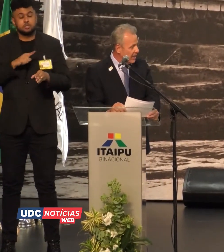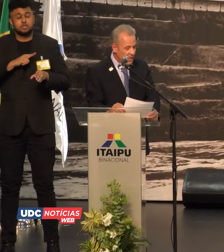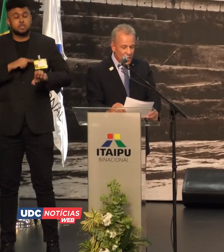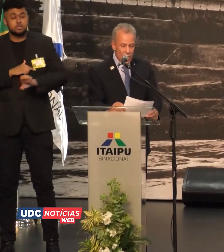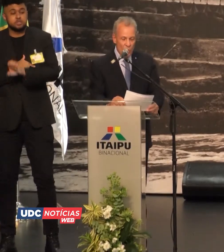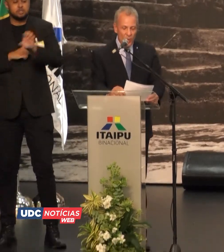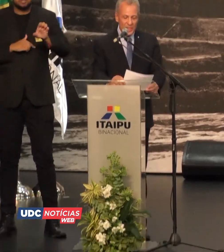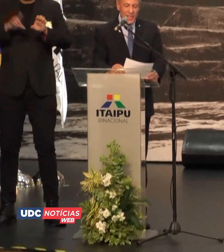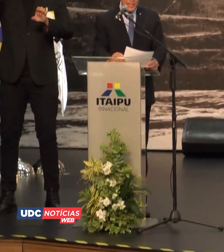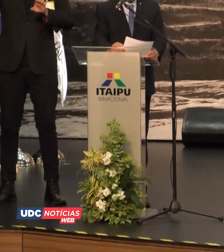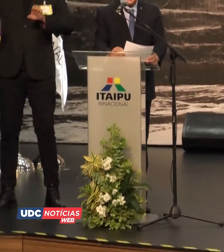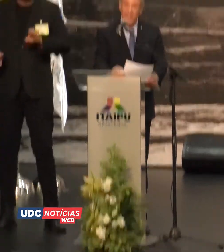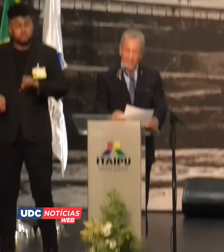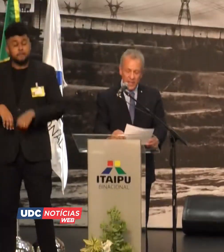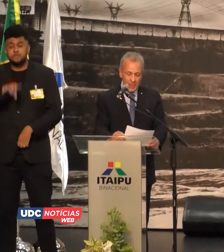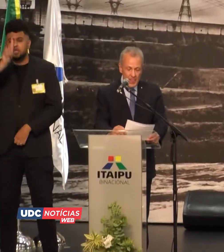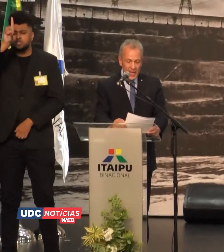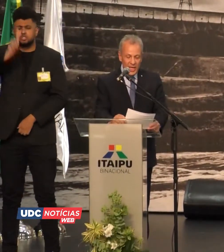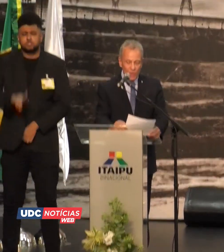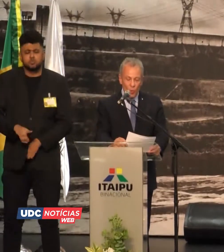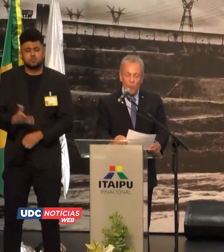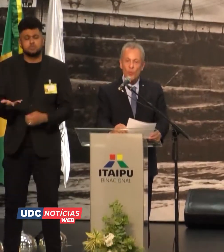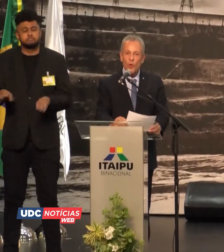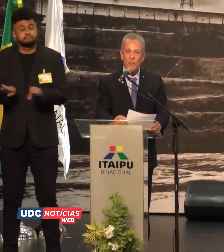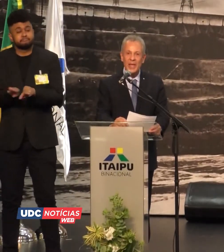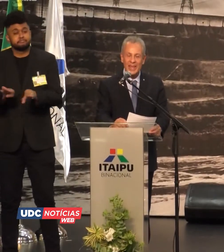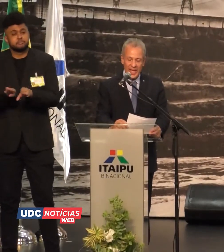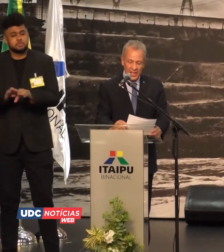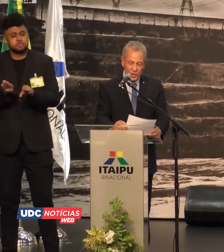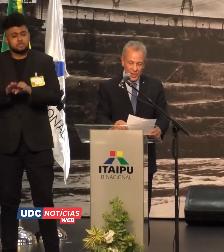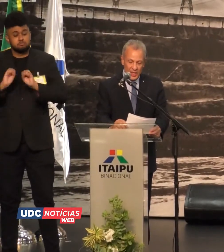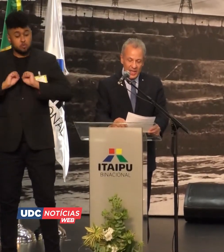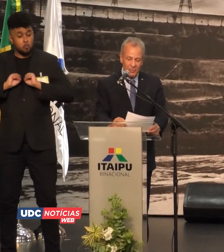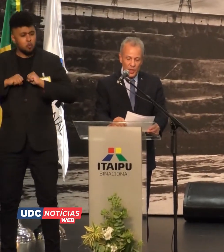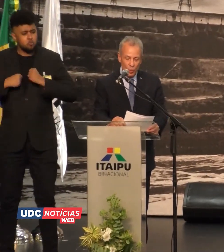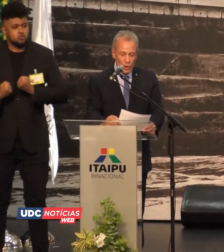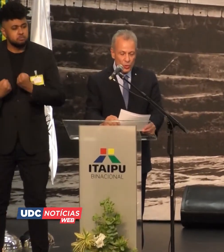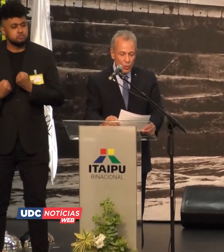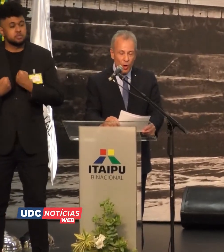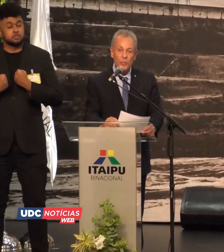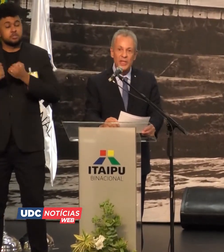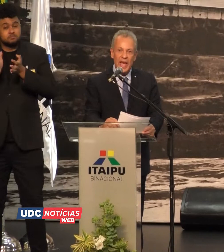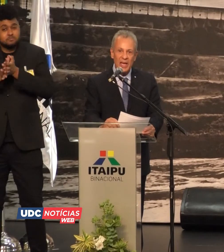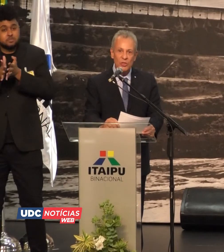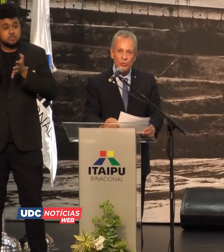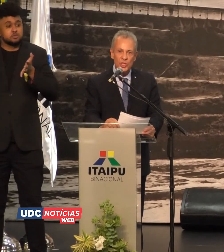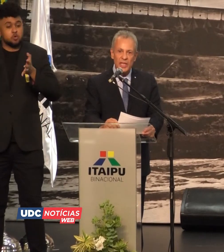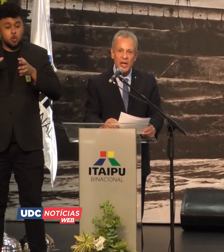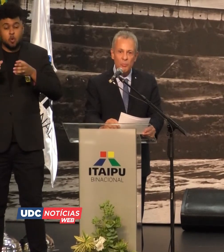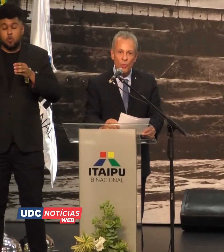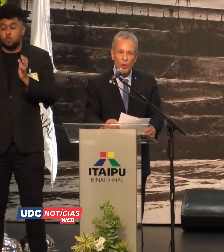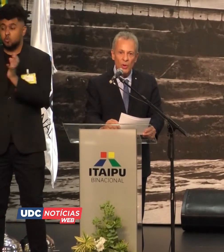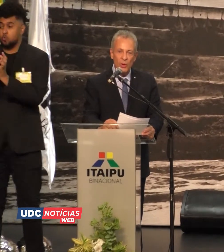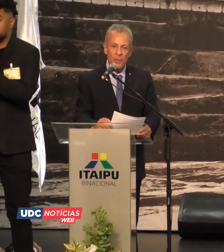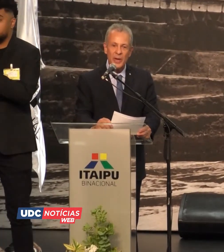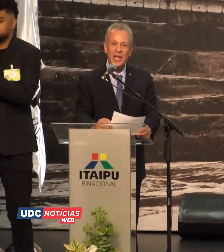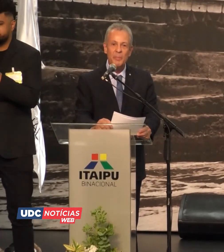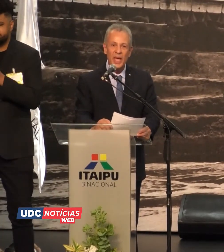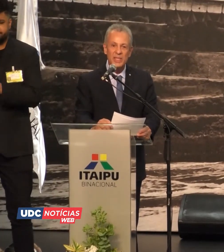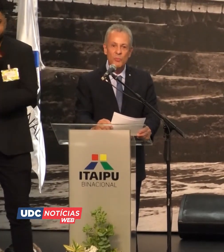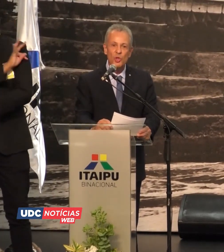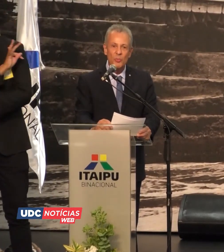direita. Com a diretoria e com o competente e brioso corpo técnico de Itaipu.